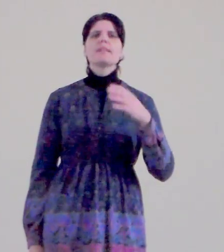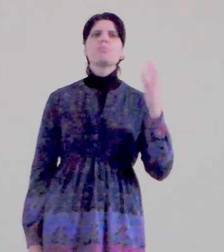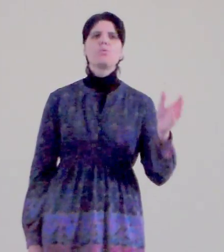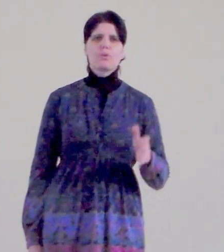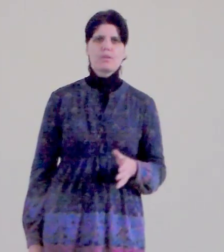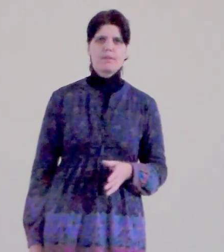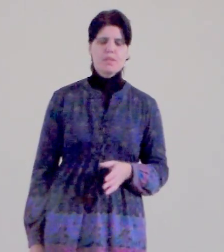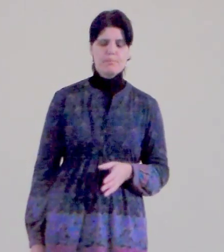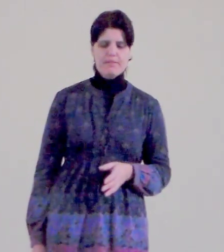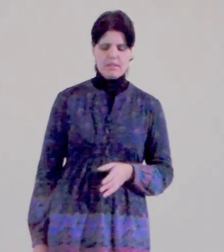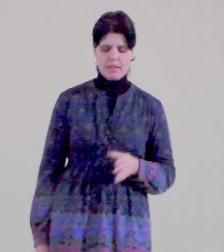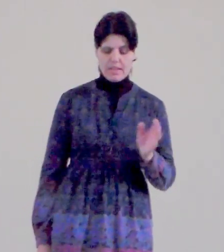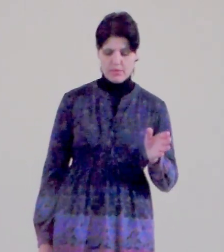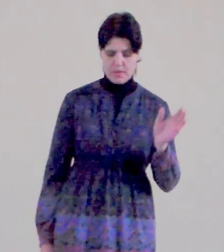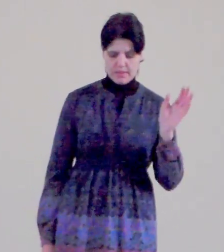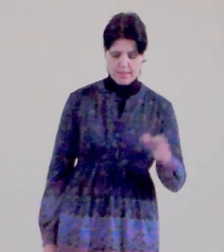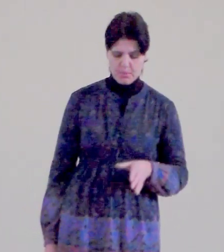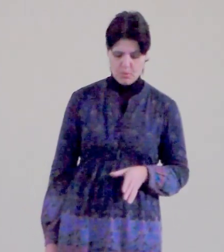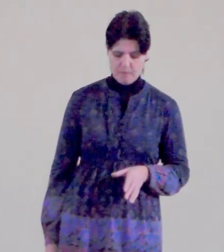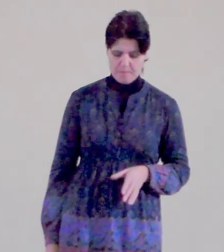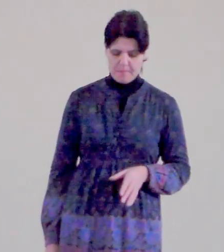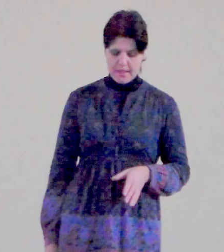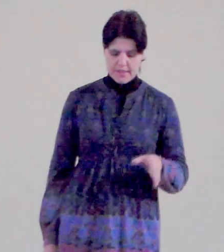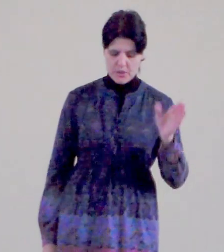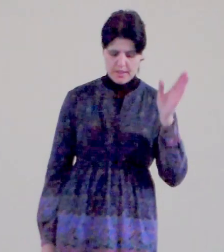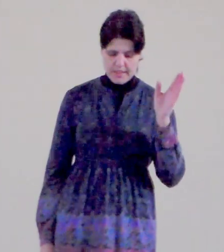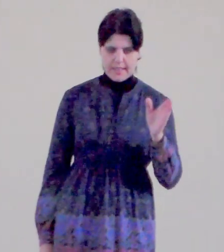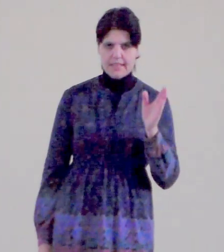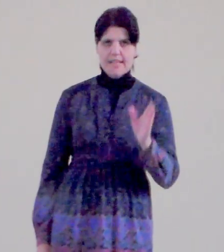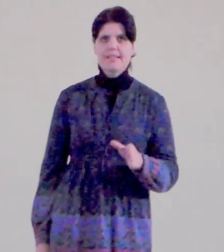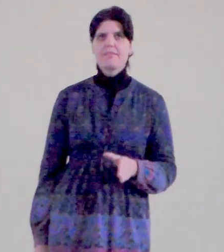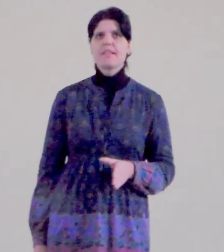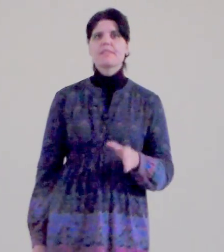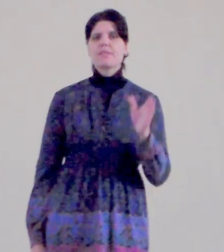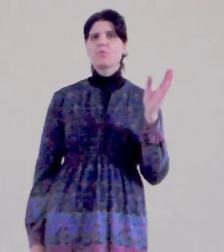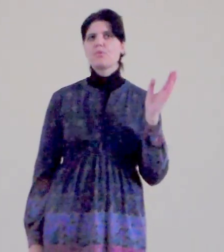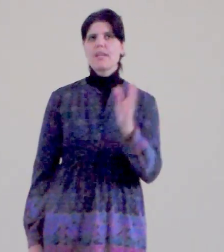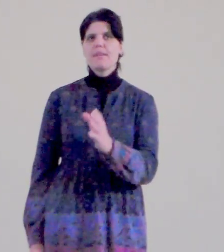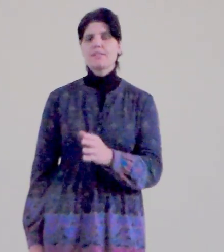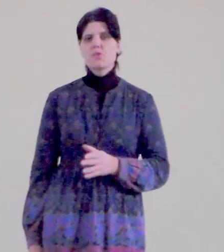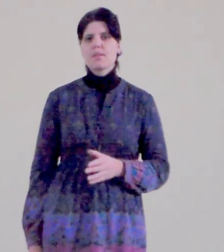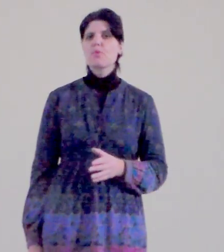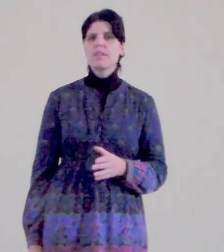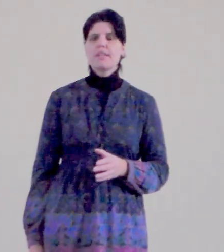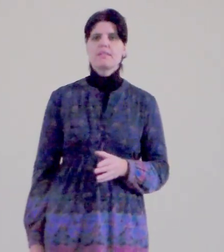který Bůh pro tebe připravil, haleluja, díky Bohu. Takže já na závěr jsem už za vás ještě mluvit,